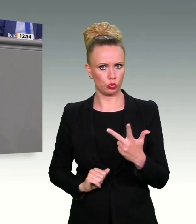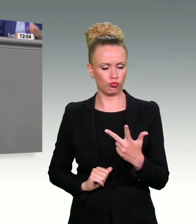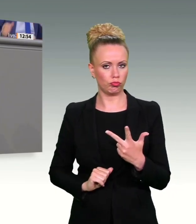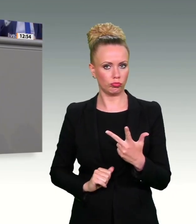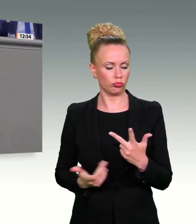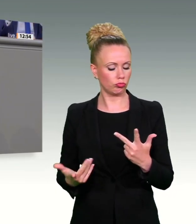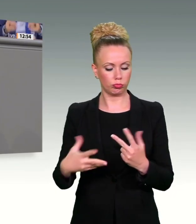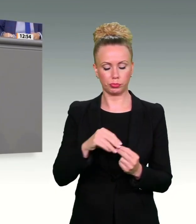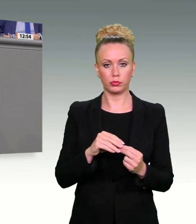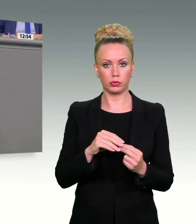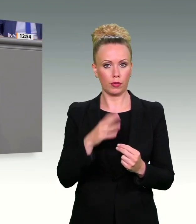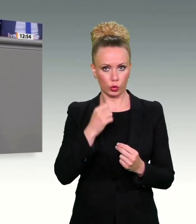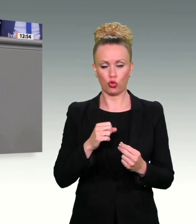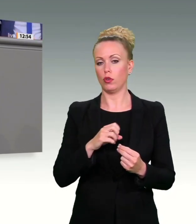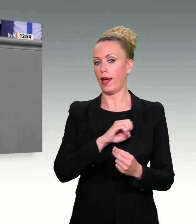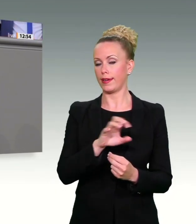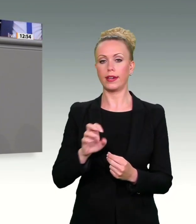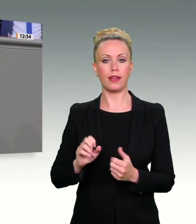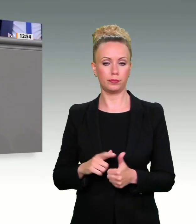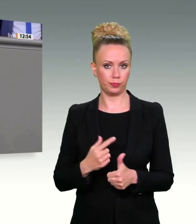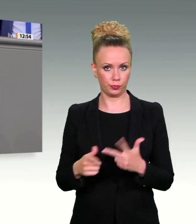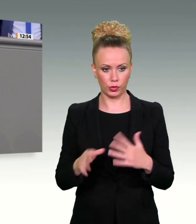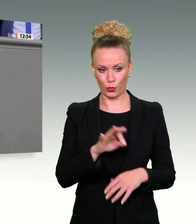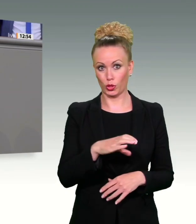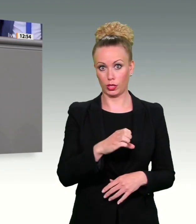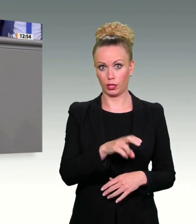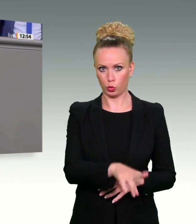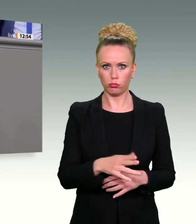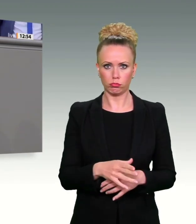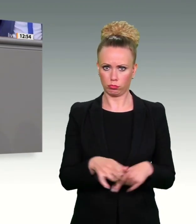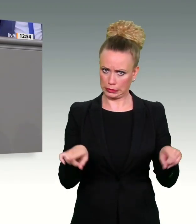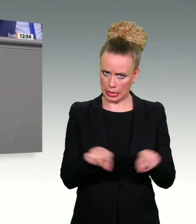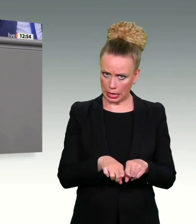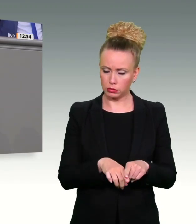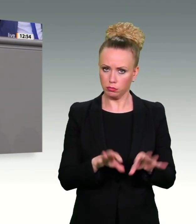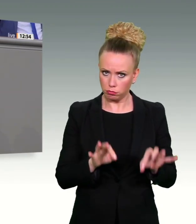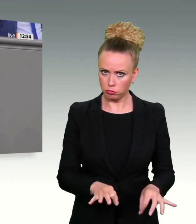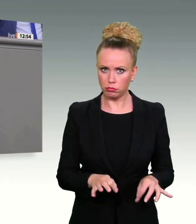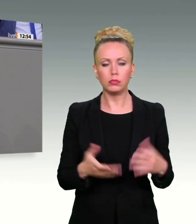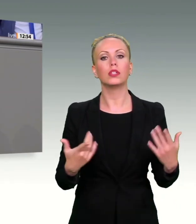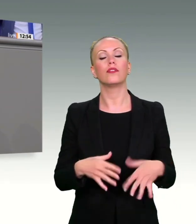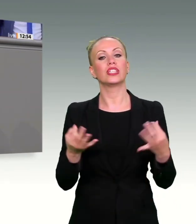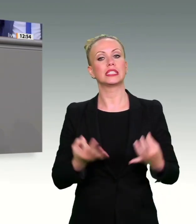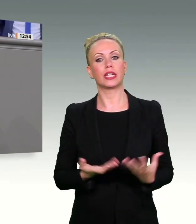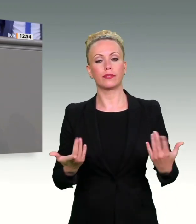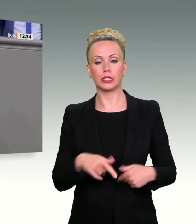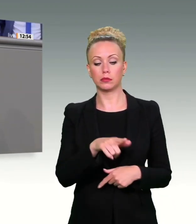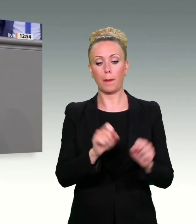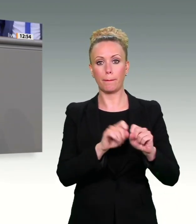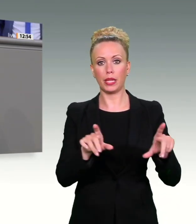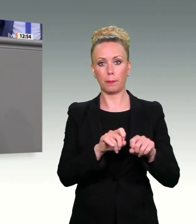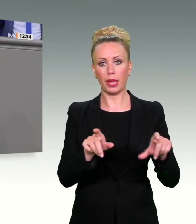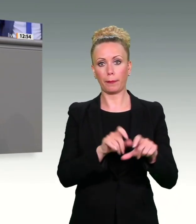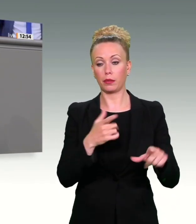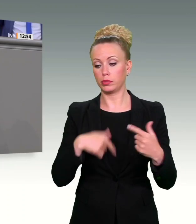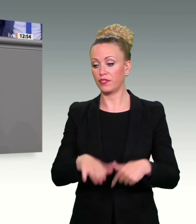gerne mal die Erklärbären für die CDU. Erstens ist sie geeignet. Zweck dieser Maßnahme soll sein, Bilder von sexualisierter Gewalt gegen